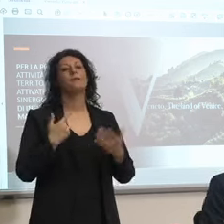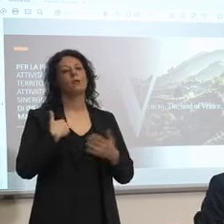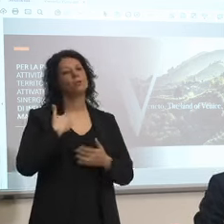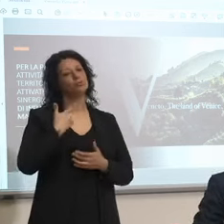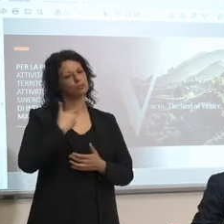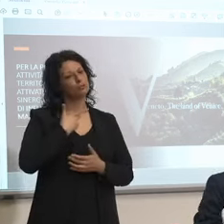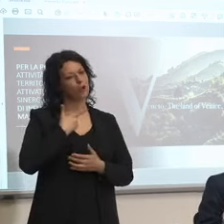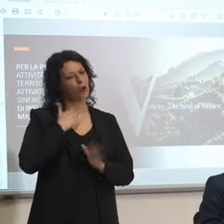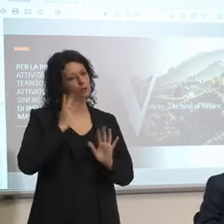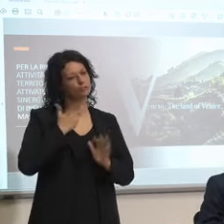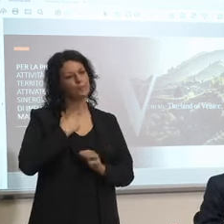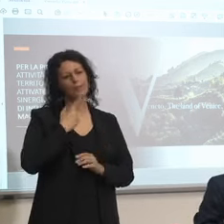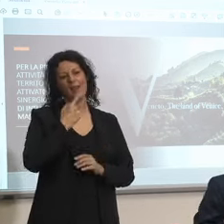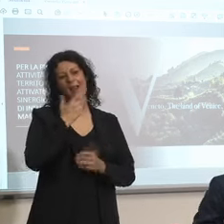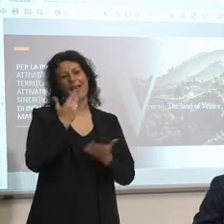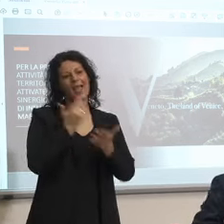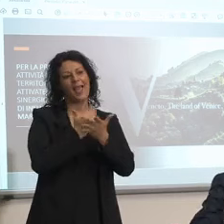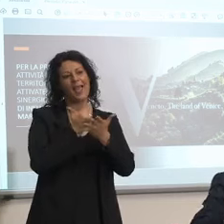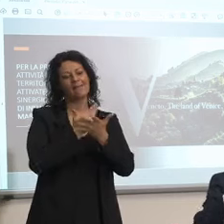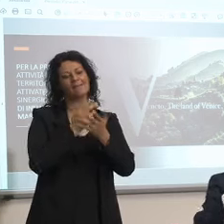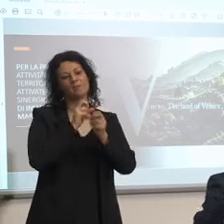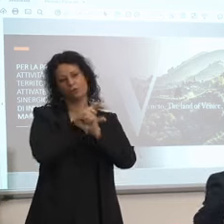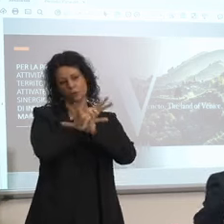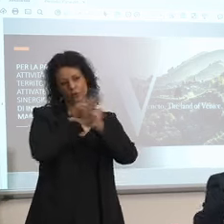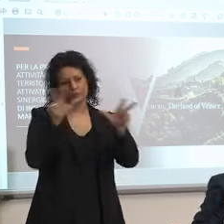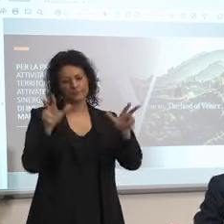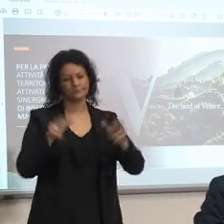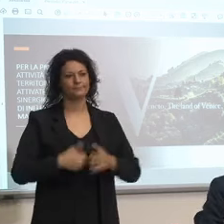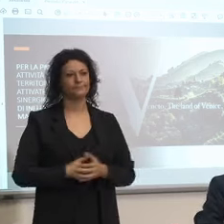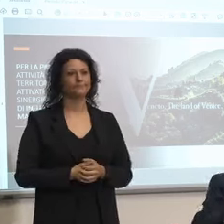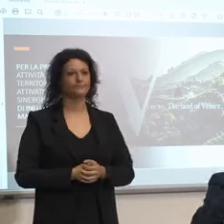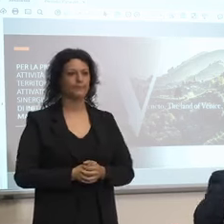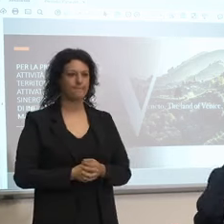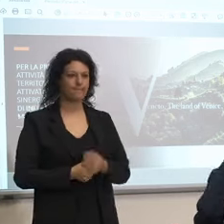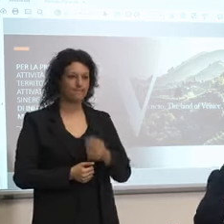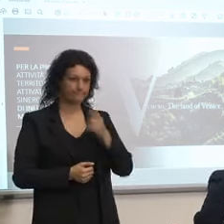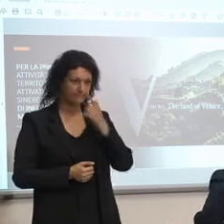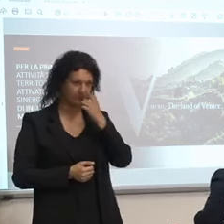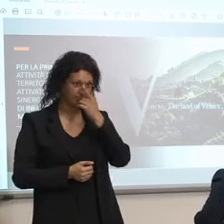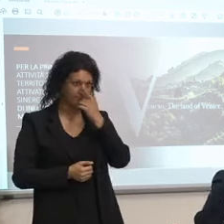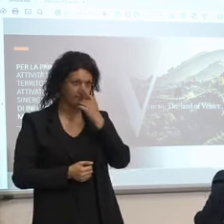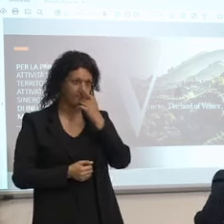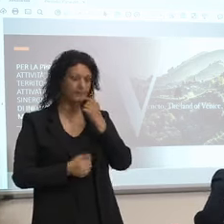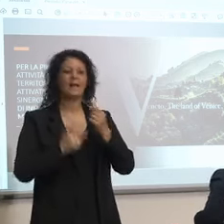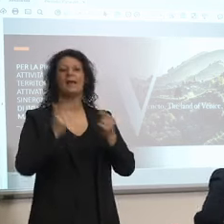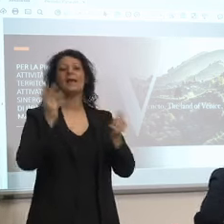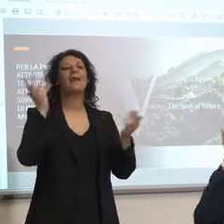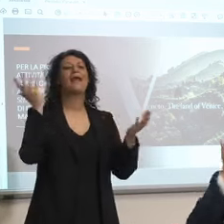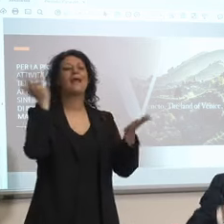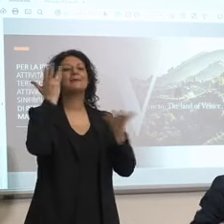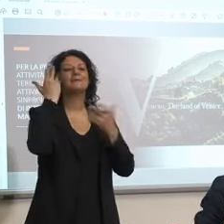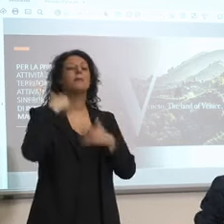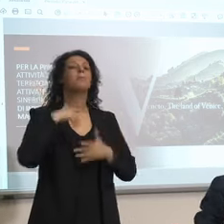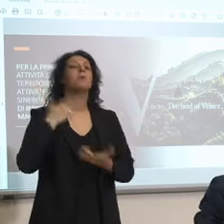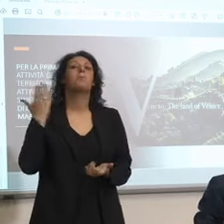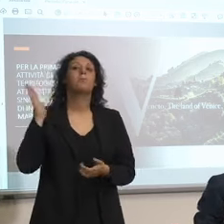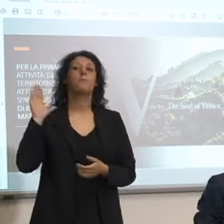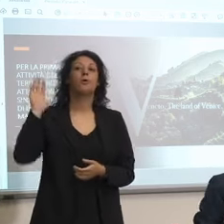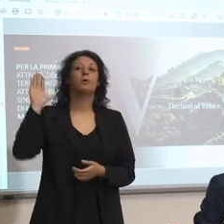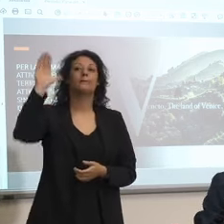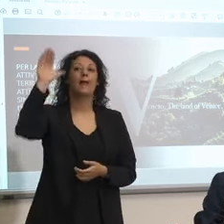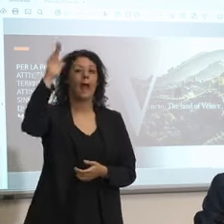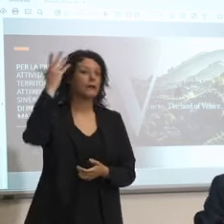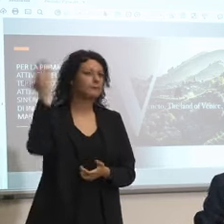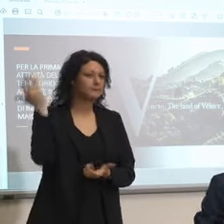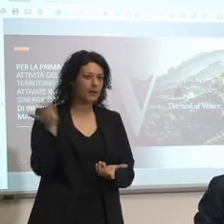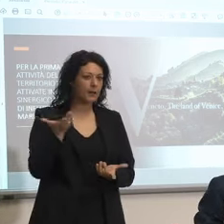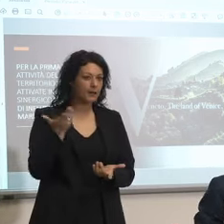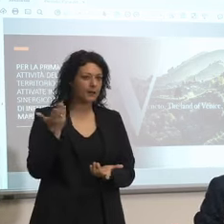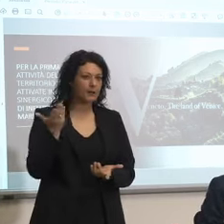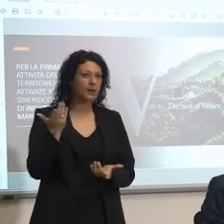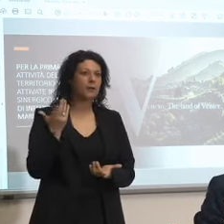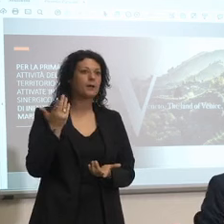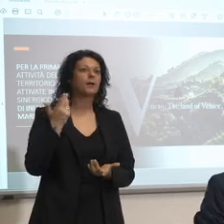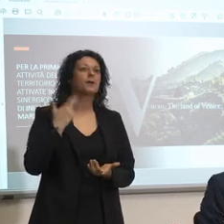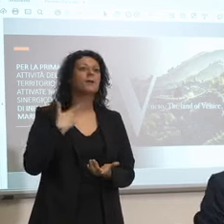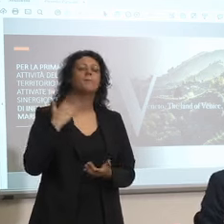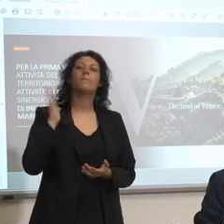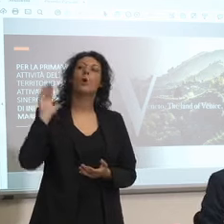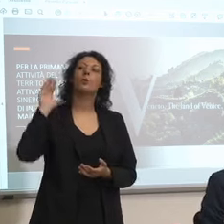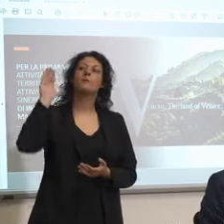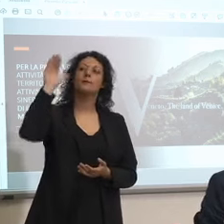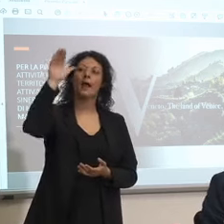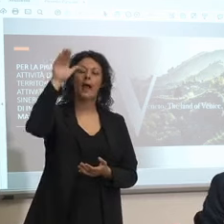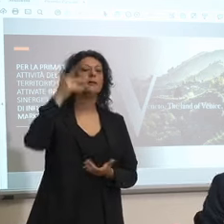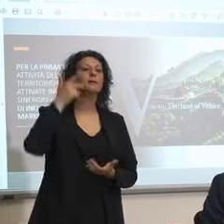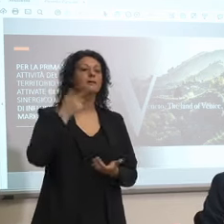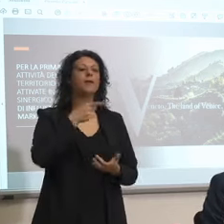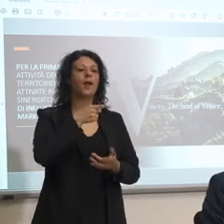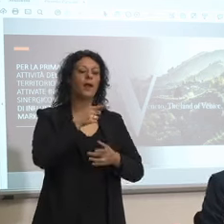altri penso beh penso per esempio ho una località in mente in montagna per esempio che è stratosferica che quando uno